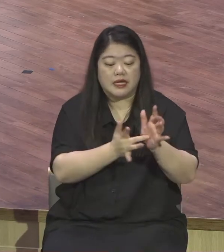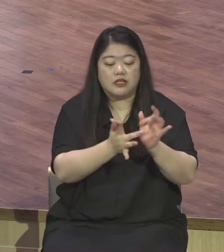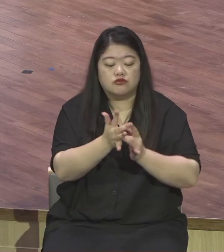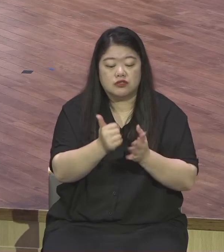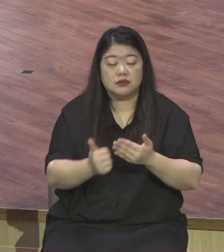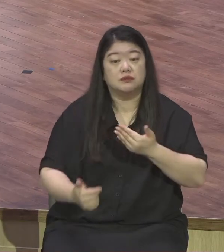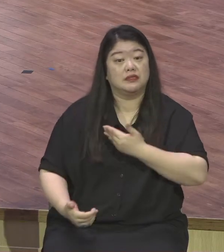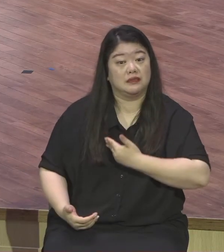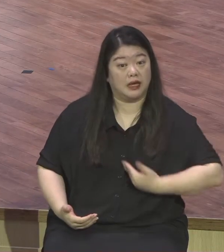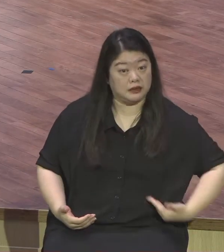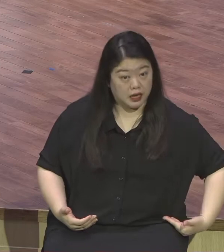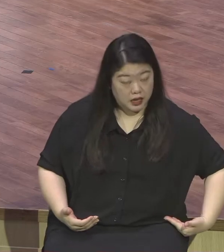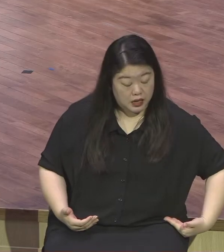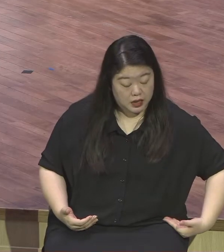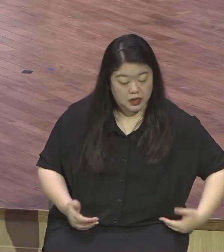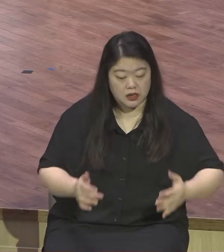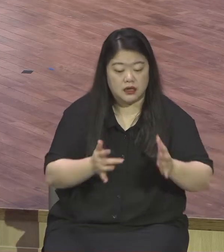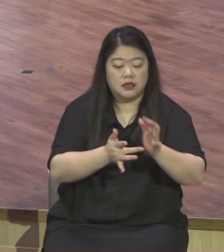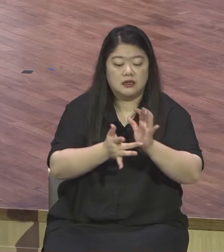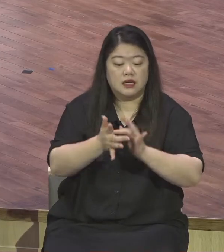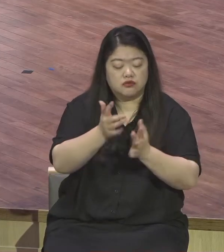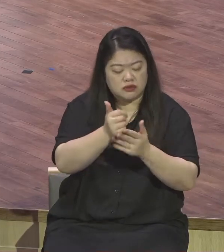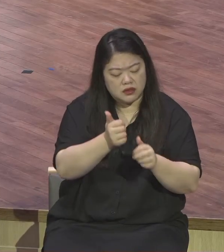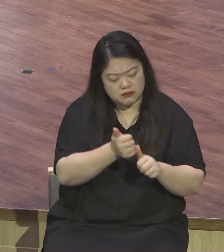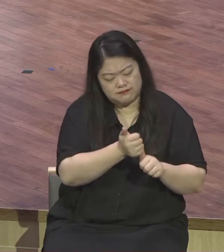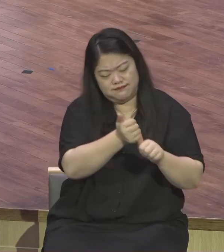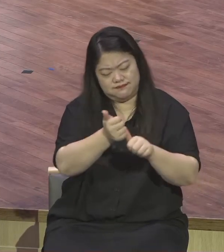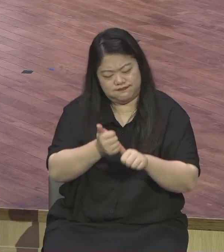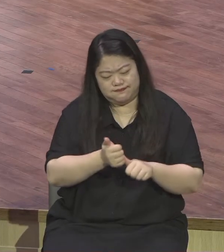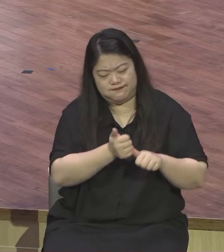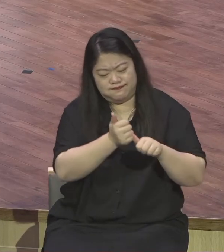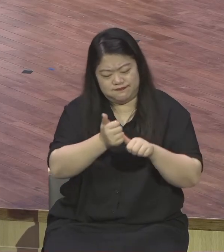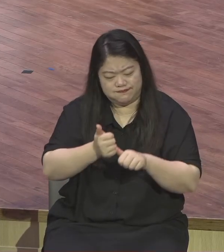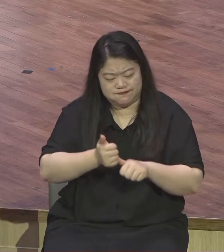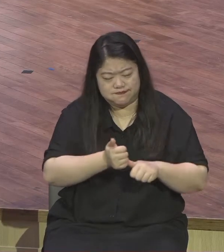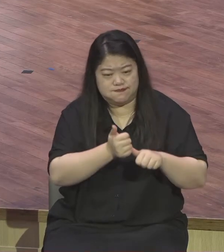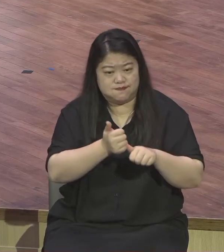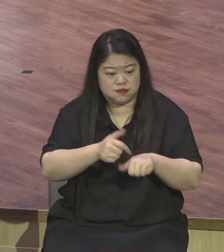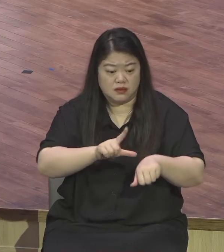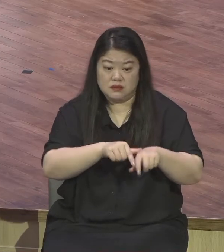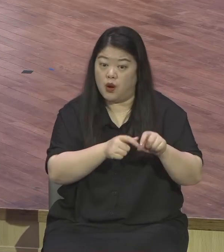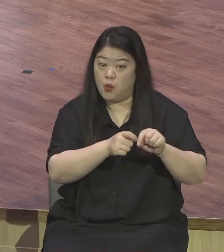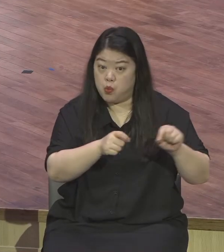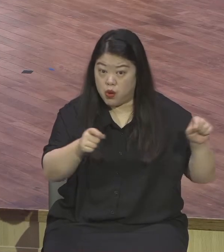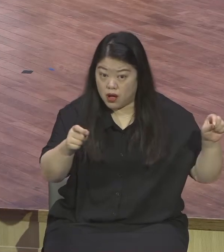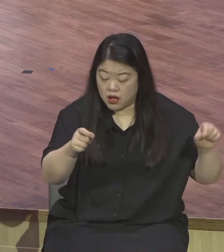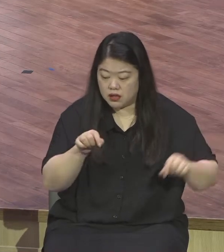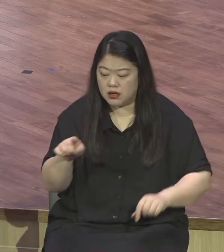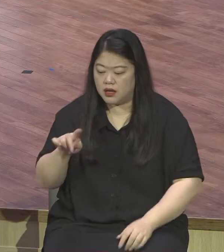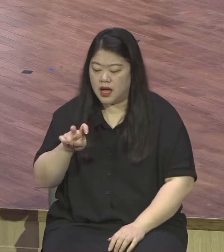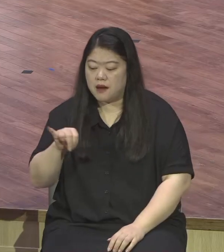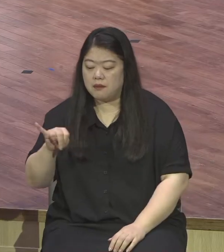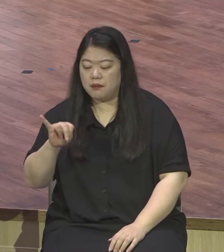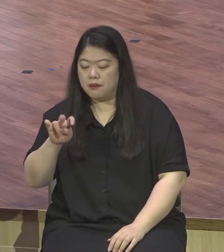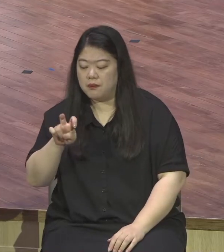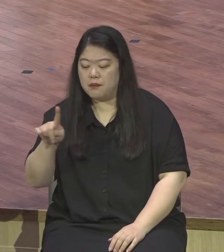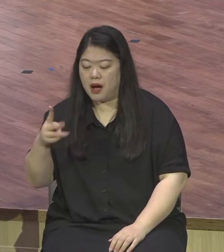늘 같이 있으니까 얼마나 은혜를 많이 받았고 얼마나 예수님의 능력을 체험했고 예수님의 기적을 다